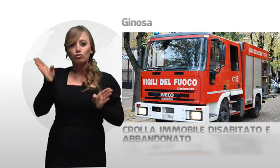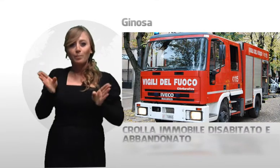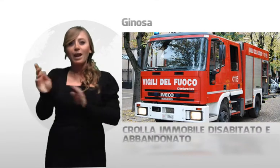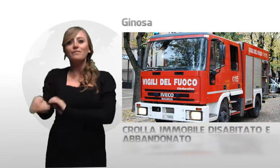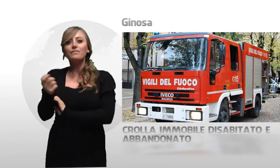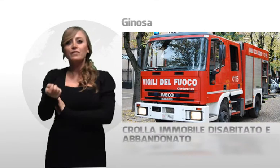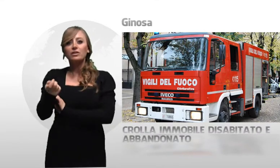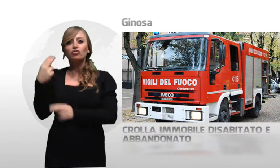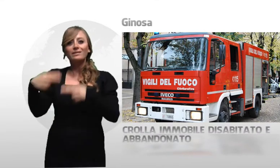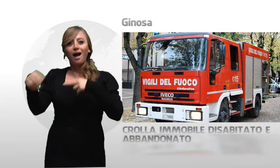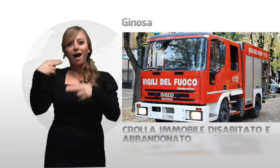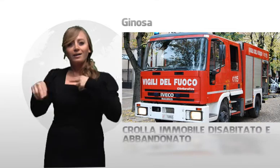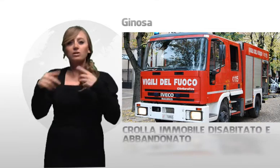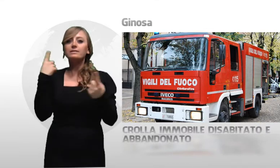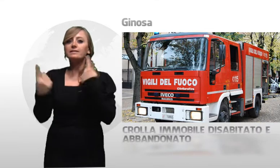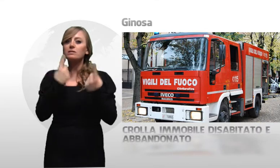maltempo.